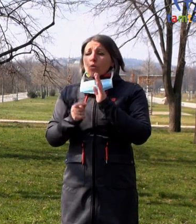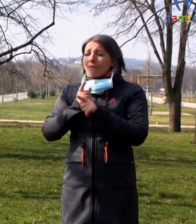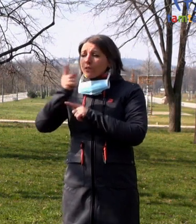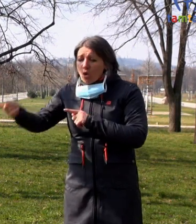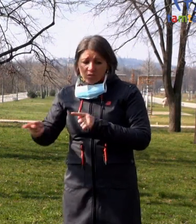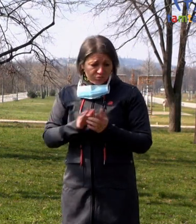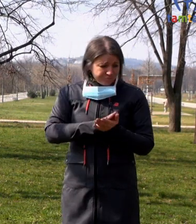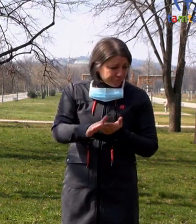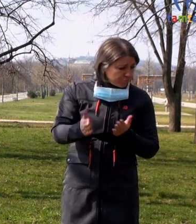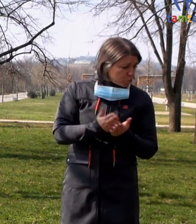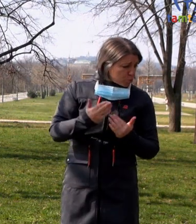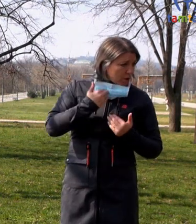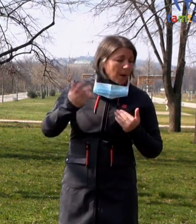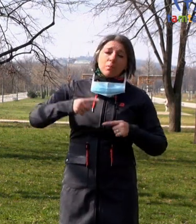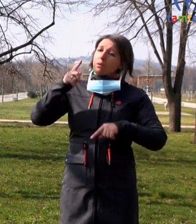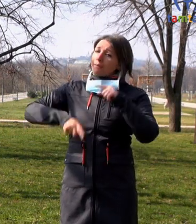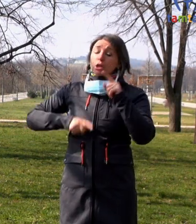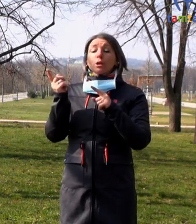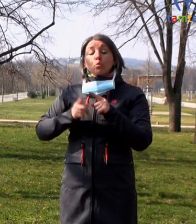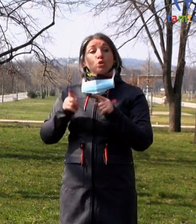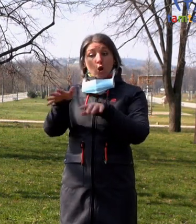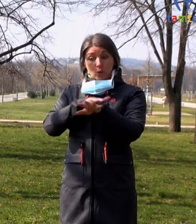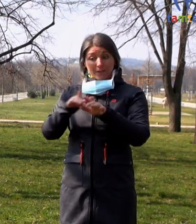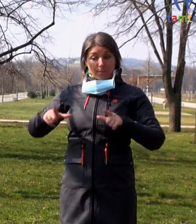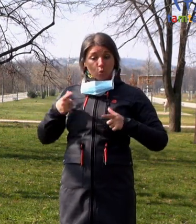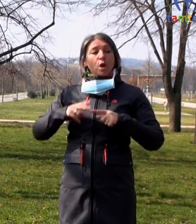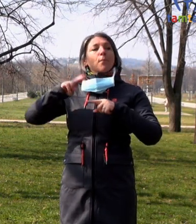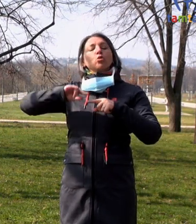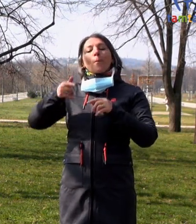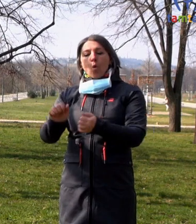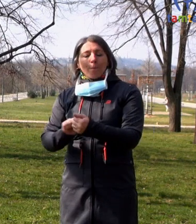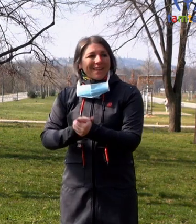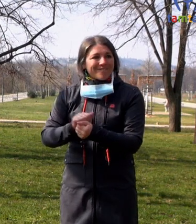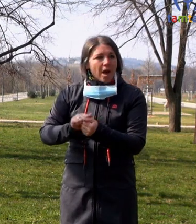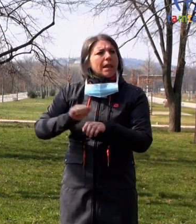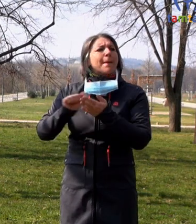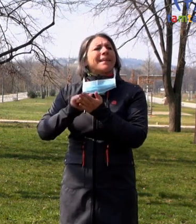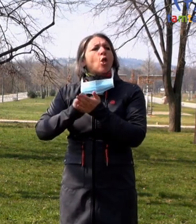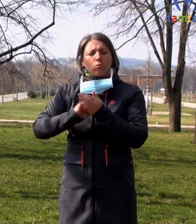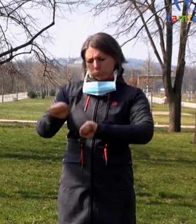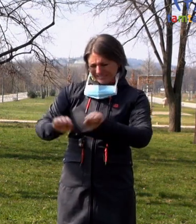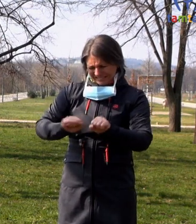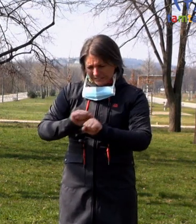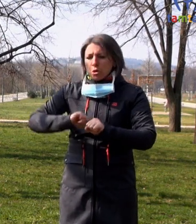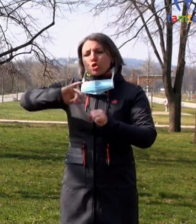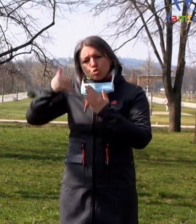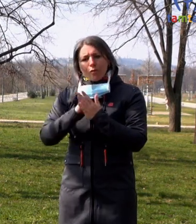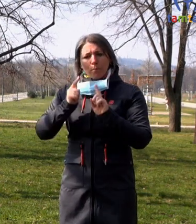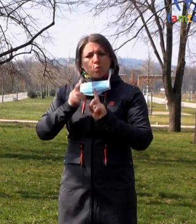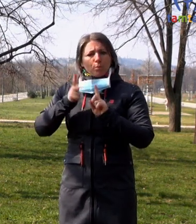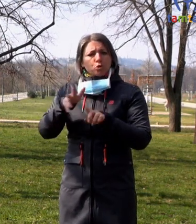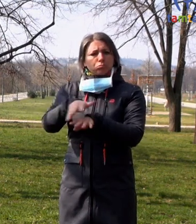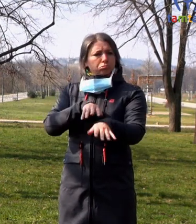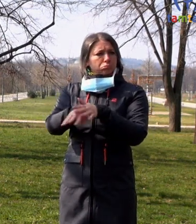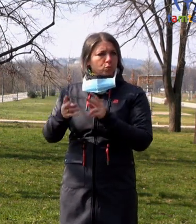pokud si je umyjete doma, pořádně mídlem jako ruce, řádně a jak se to dneska všude ukazuje, tak i ty rukavice můžete